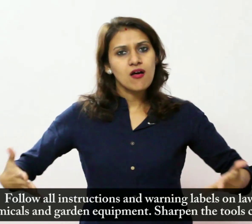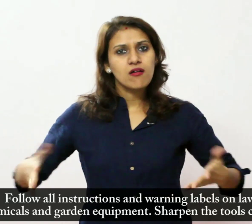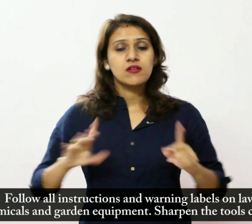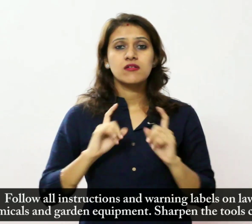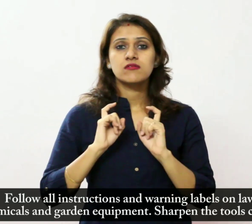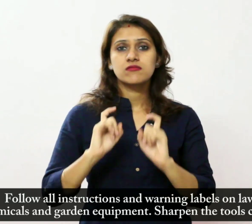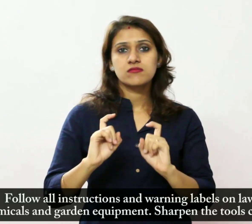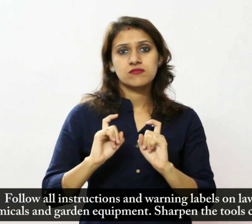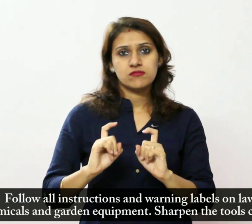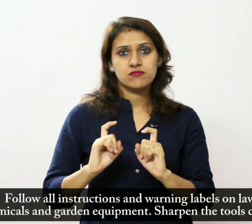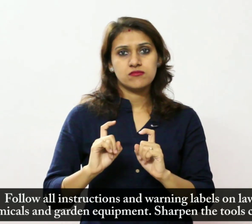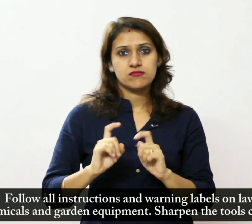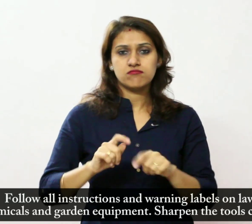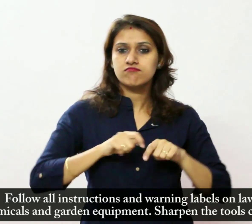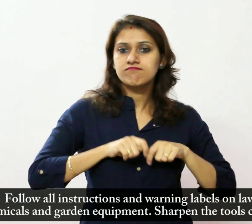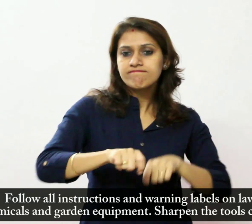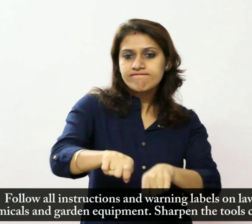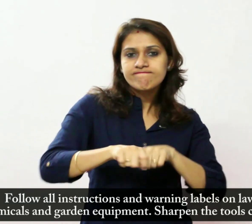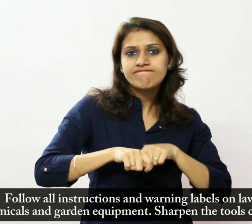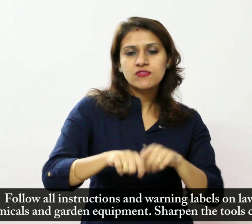उपकरणों को ध्यान से तेज करें